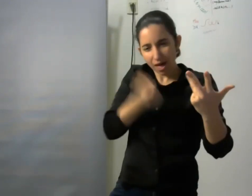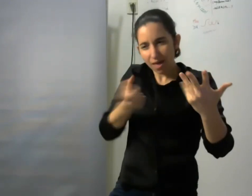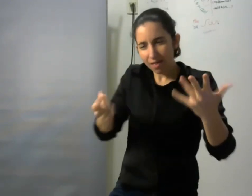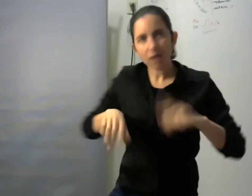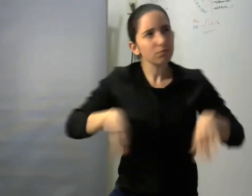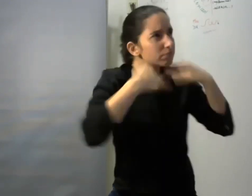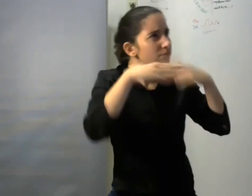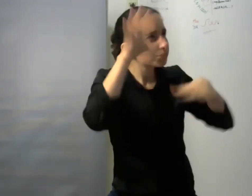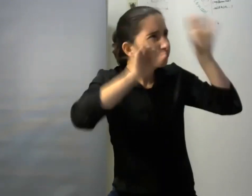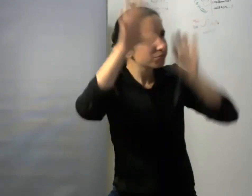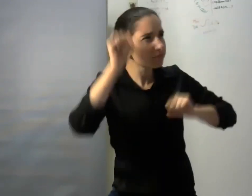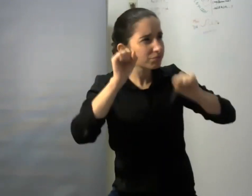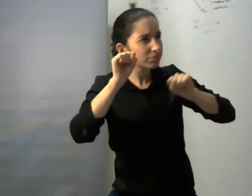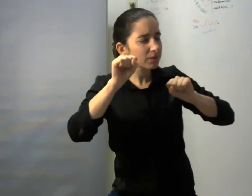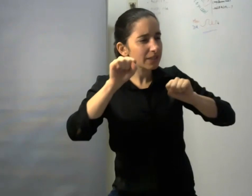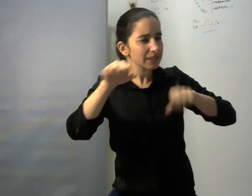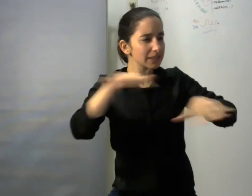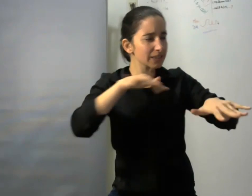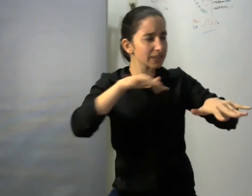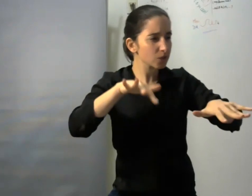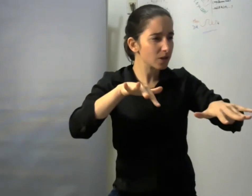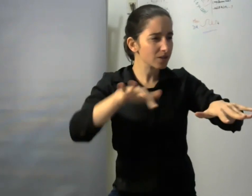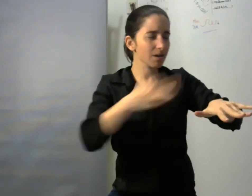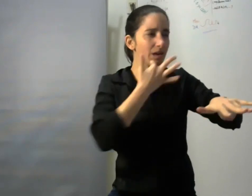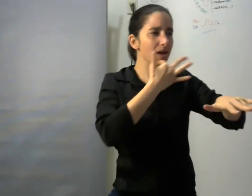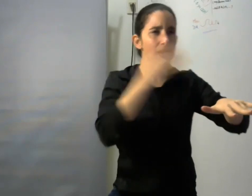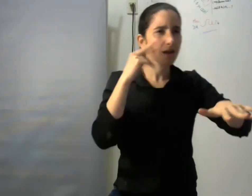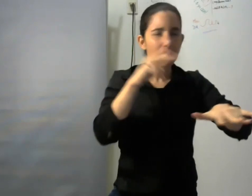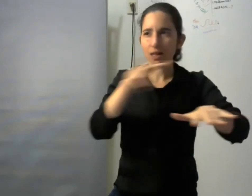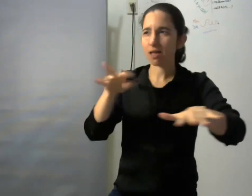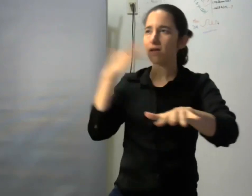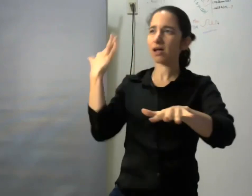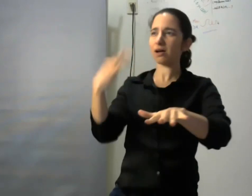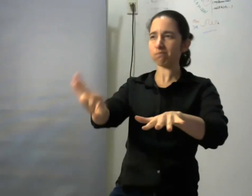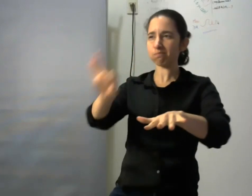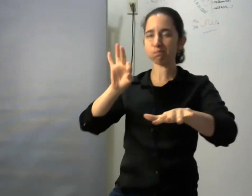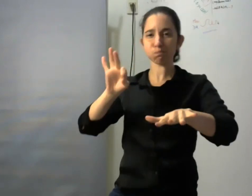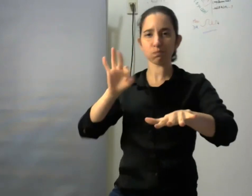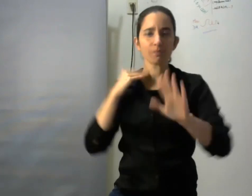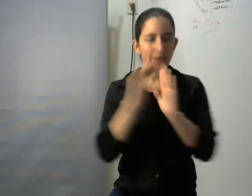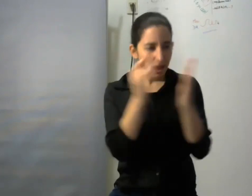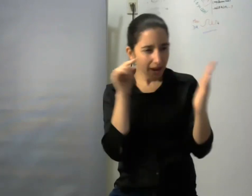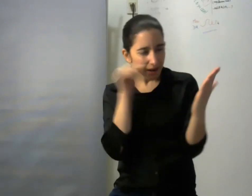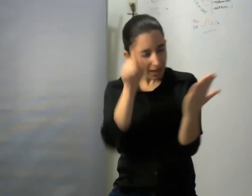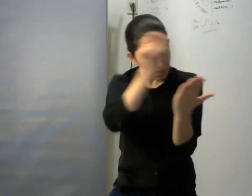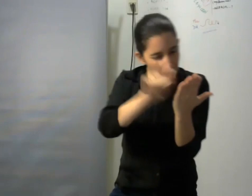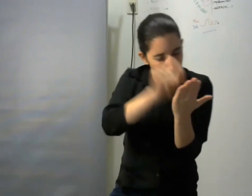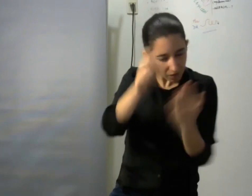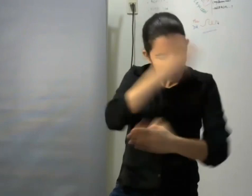es cruzar justamente estas perspectivas para analizar la discapacidad y el derecho a la